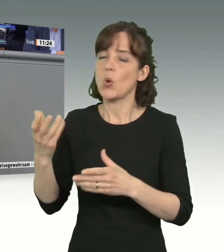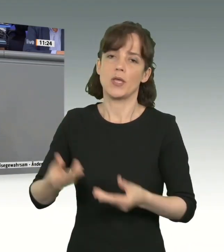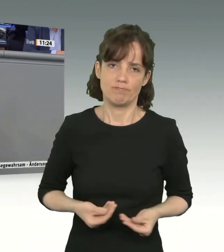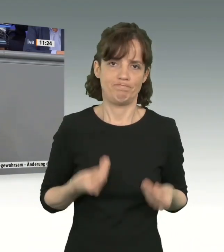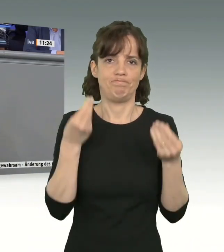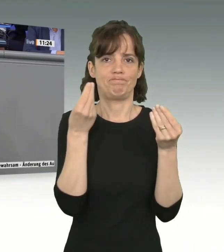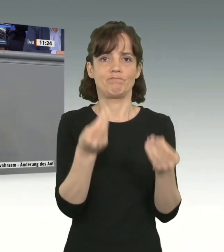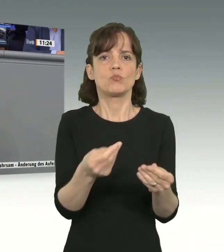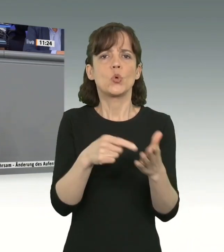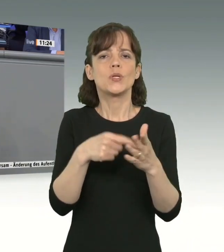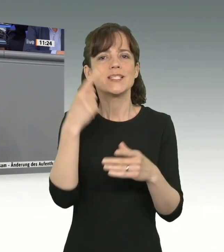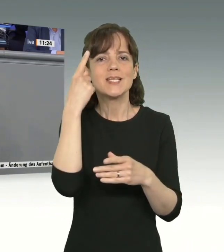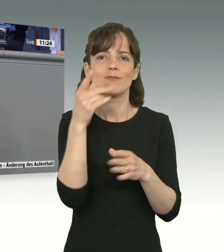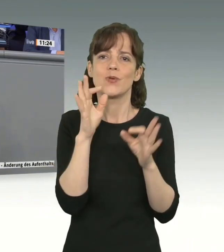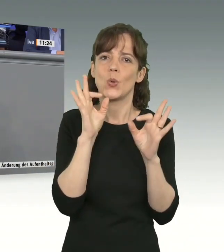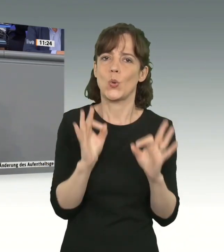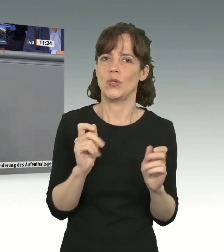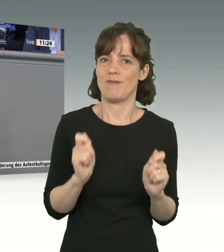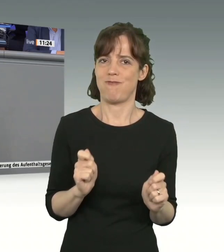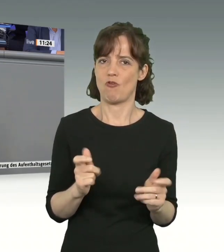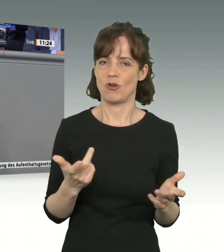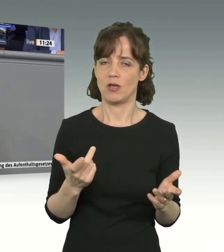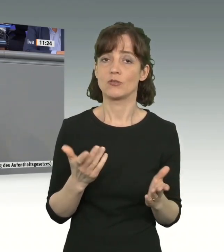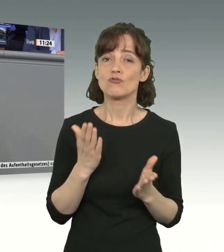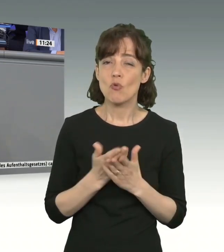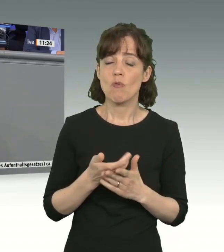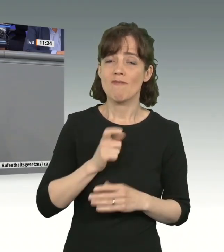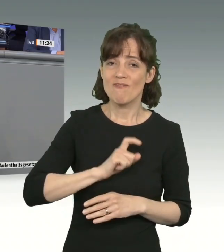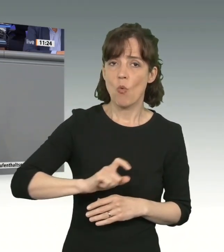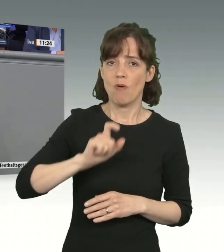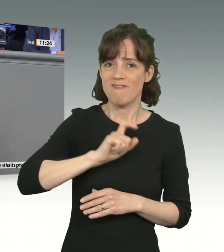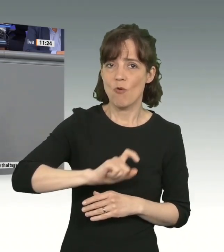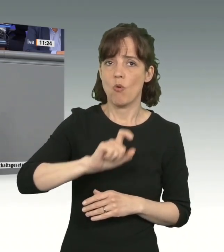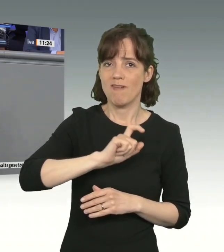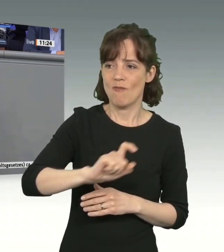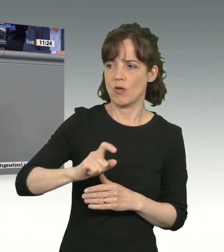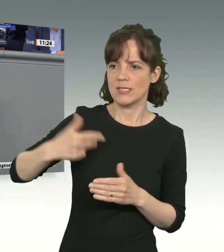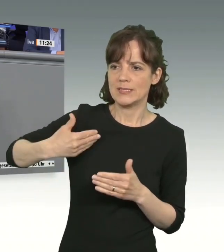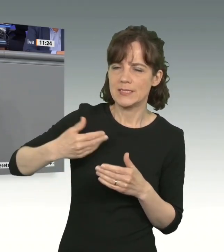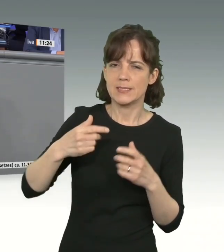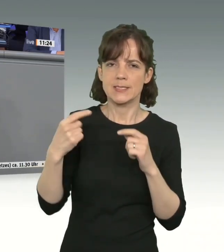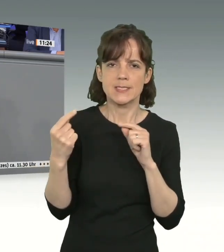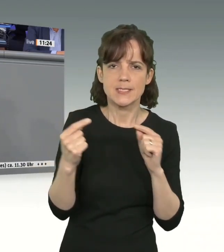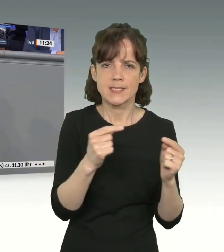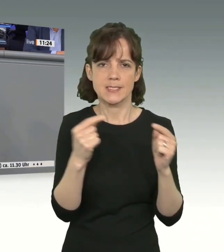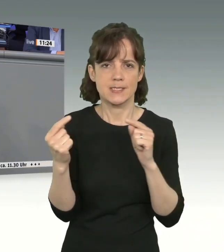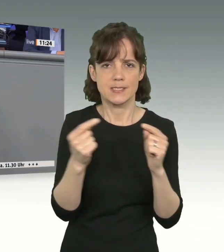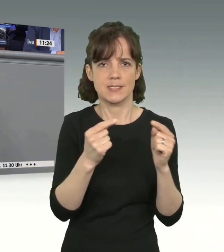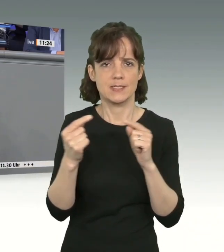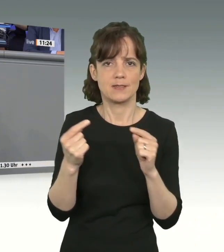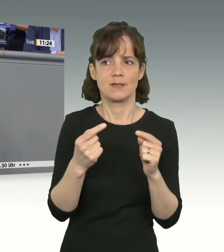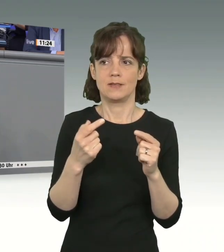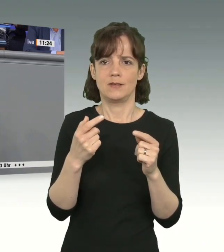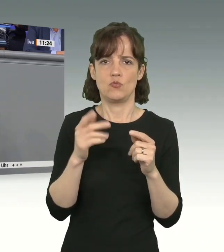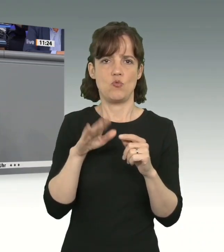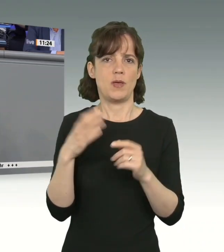sinnvoller, ein guter Vorschlag ist. Und seit Wochen ringen wir hier in diesem Hohen Haus um eine dringend notwendige Neuausrichtung